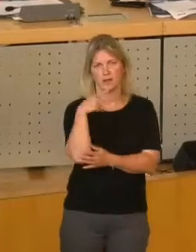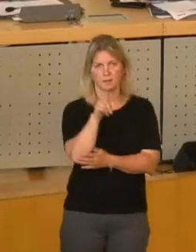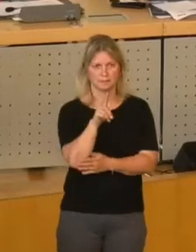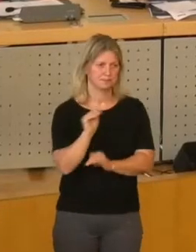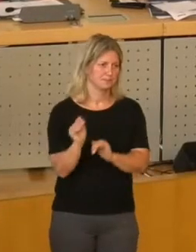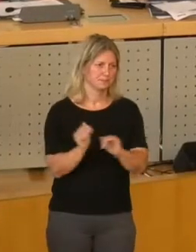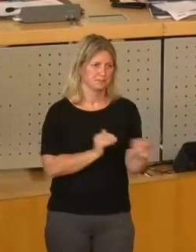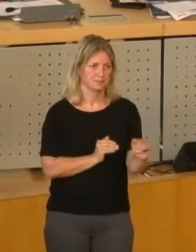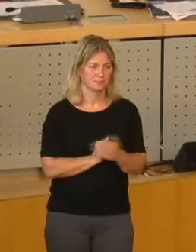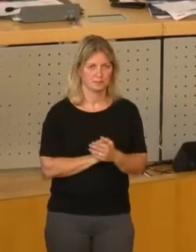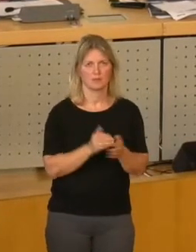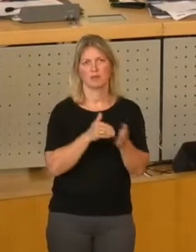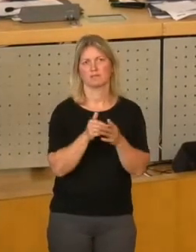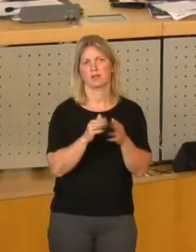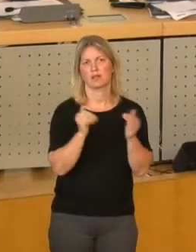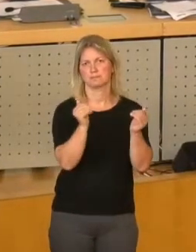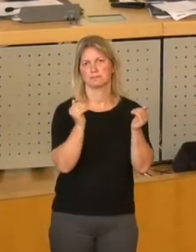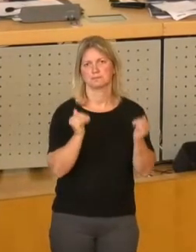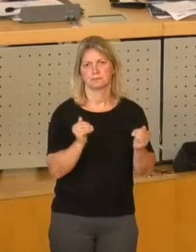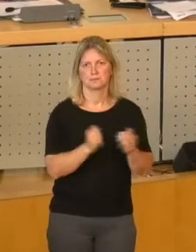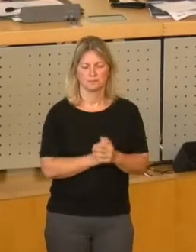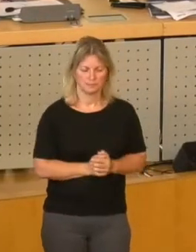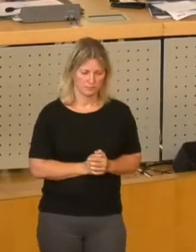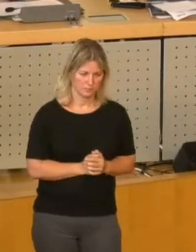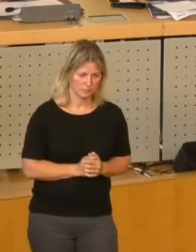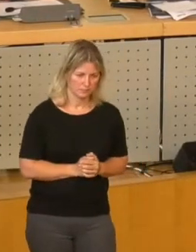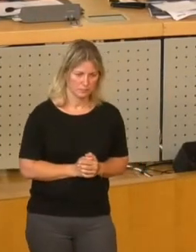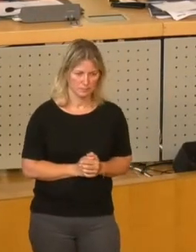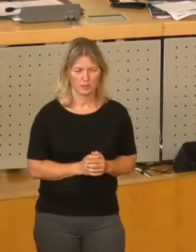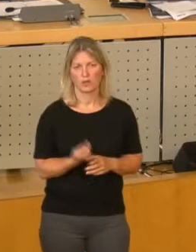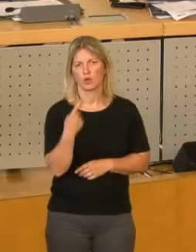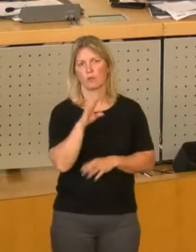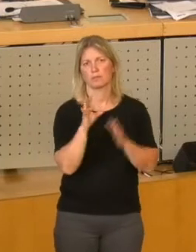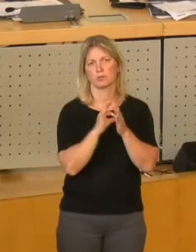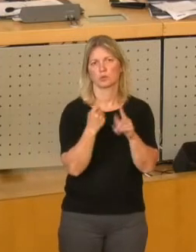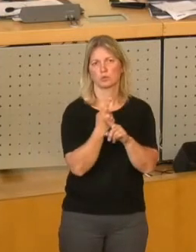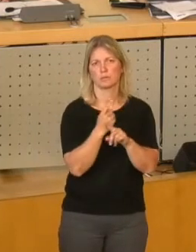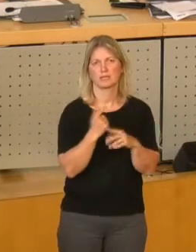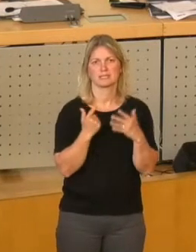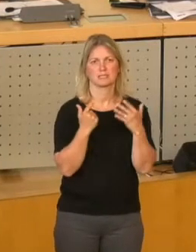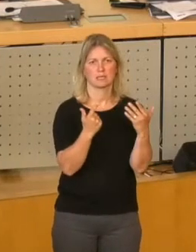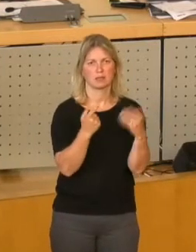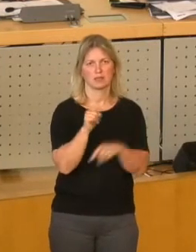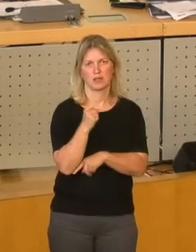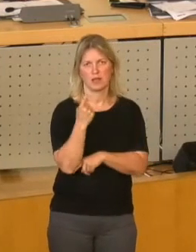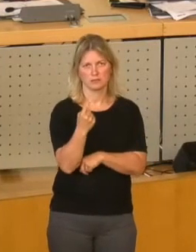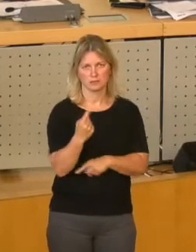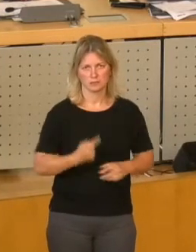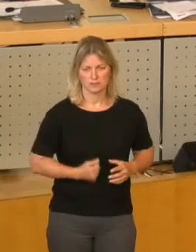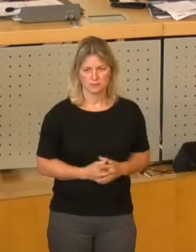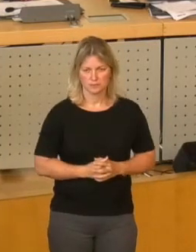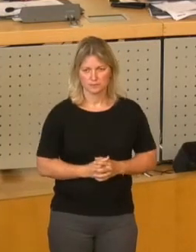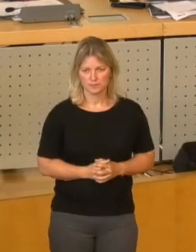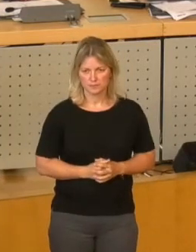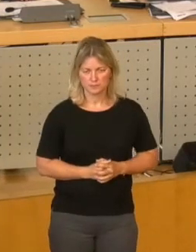Wir fortsetzen mit dem Punkt 7.1. Das ist